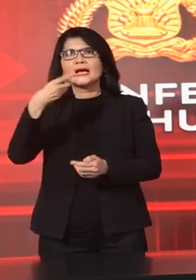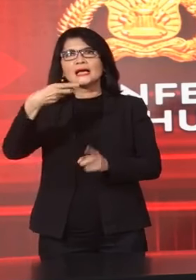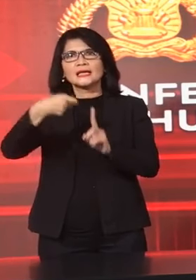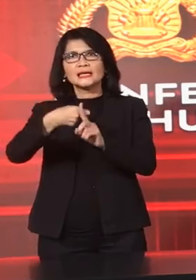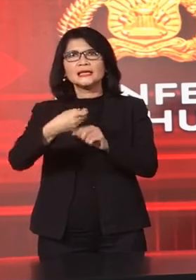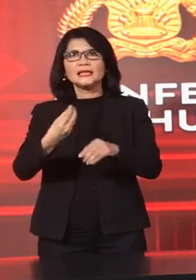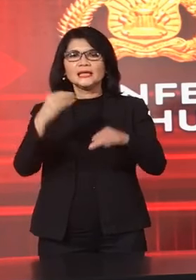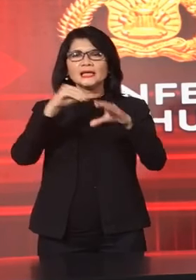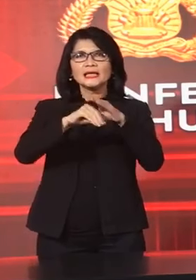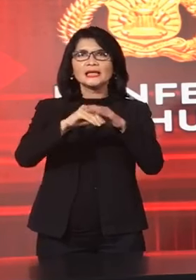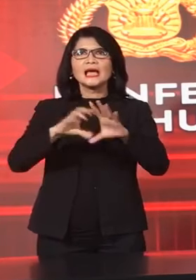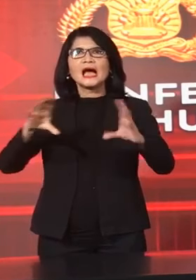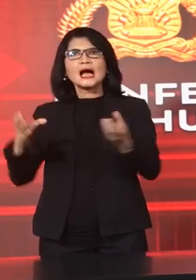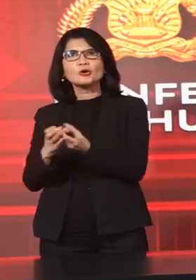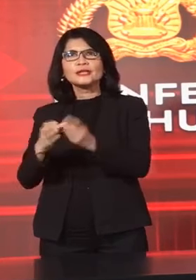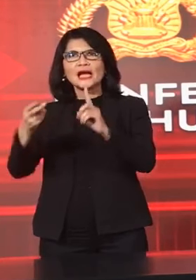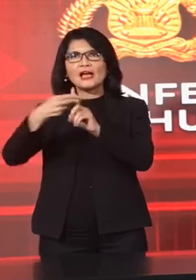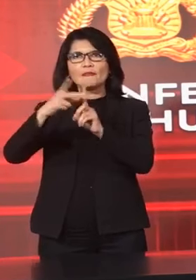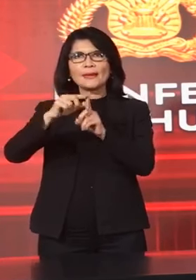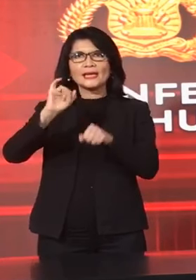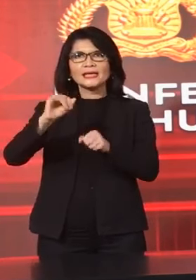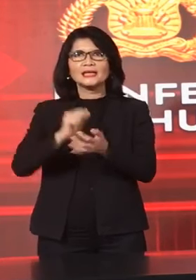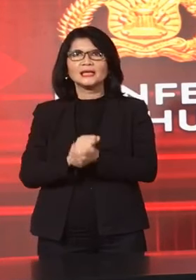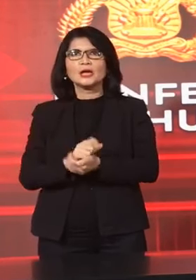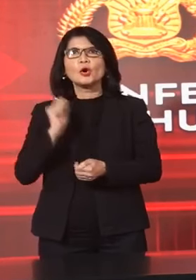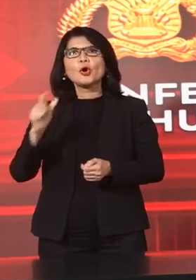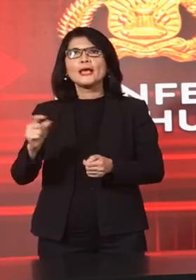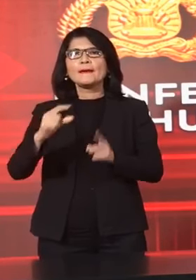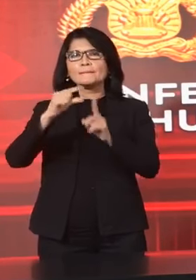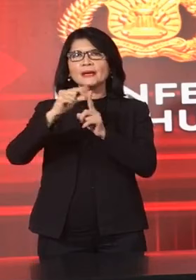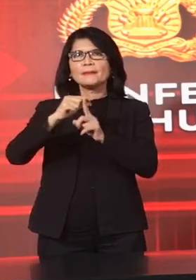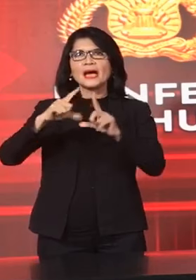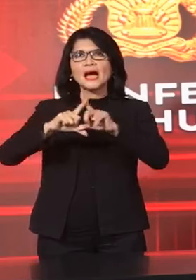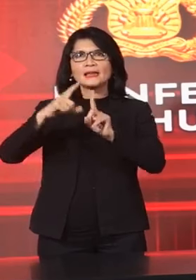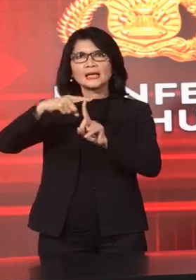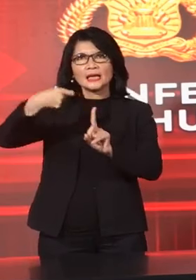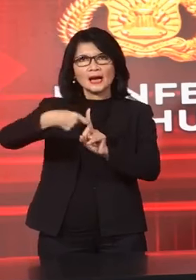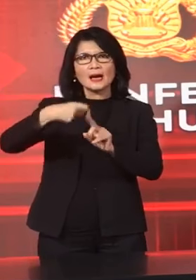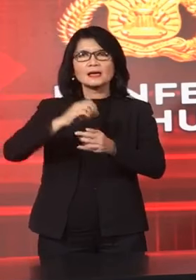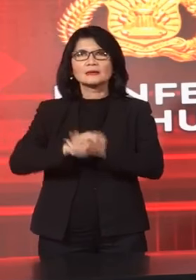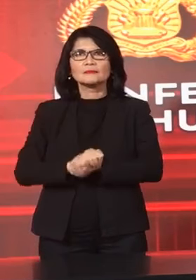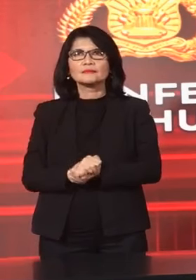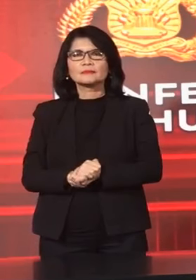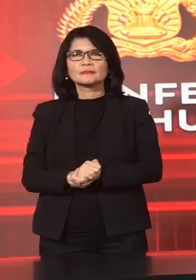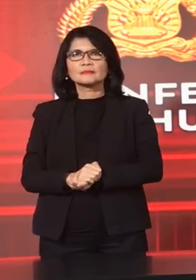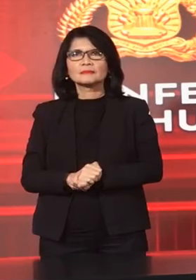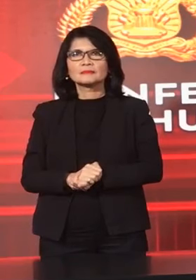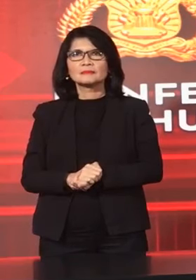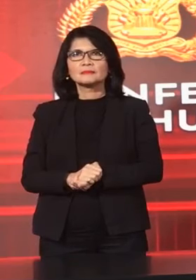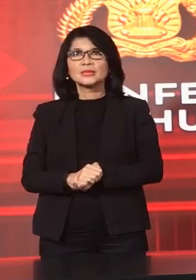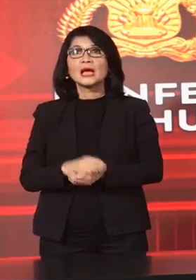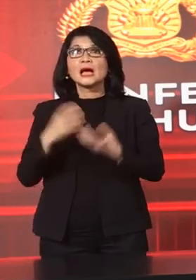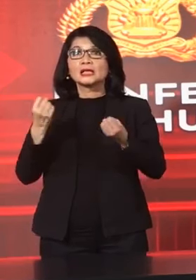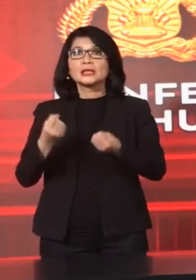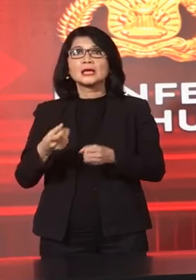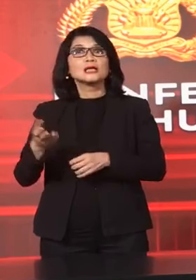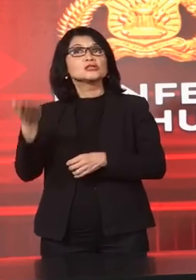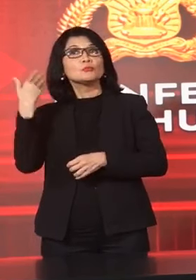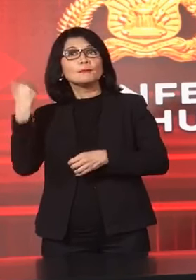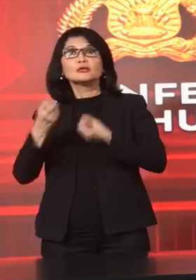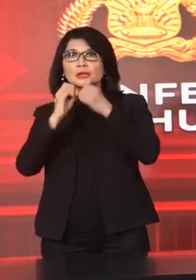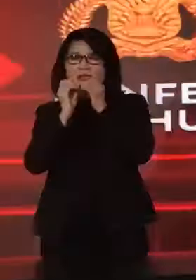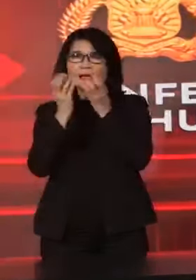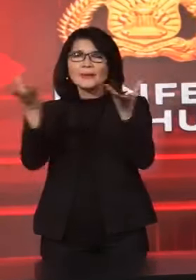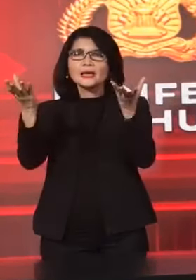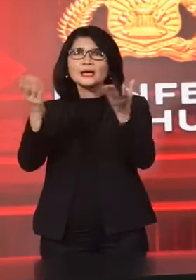Anggota EPI oleh PPATK Sebagaimana telah disampaikan Sebelumnya